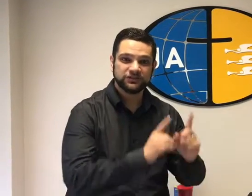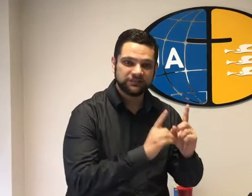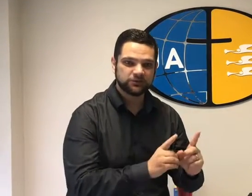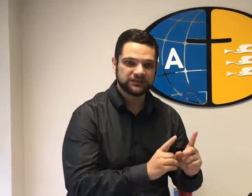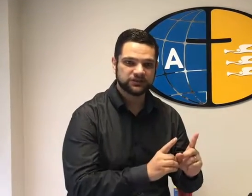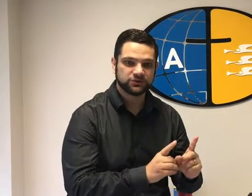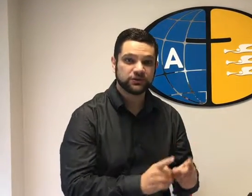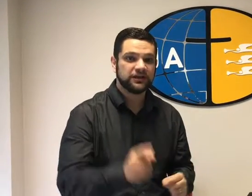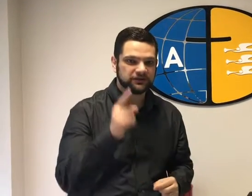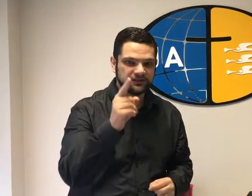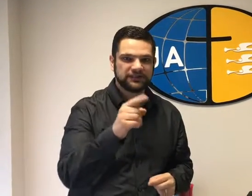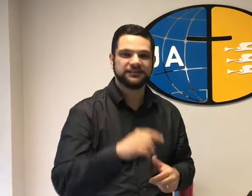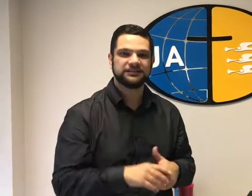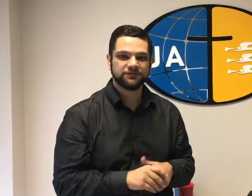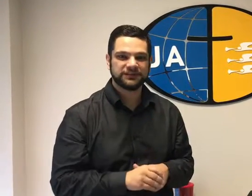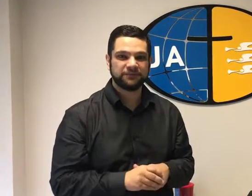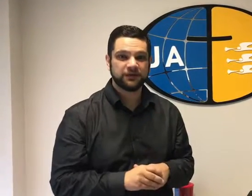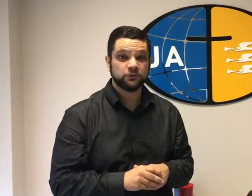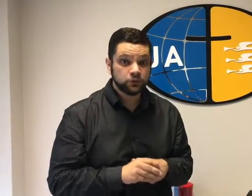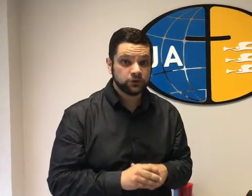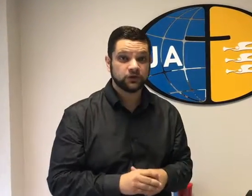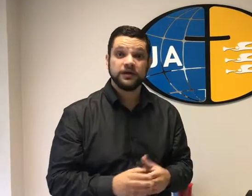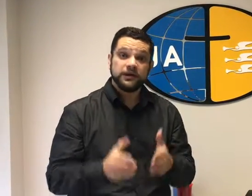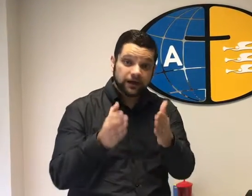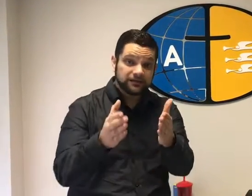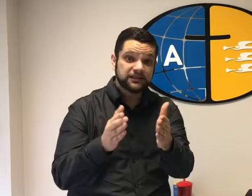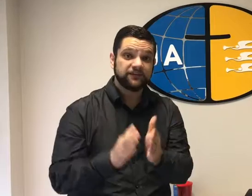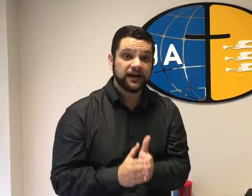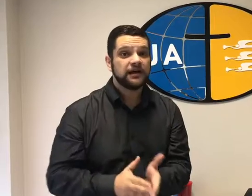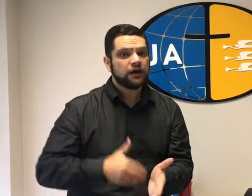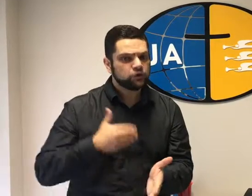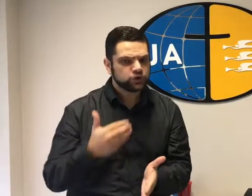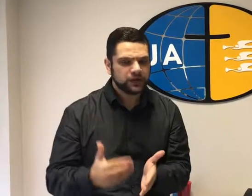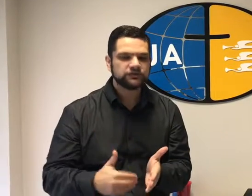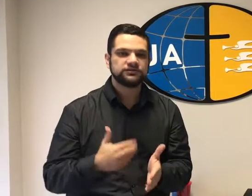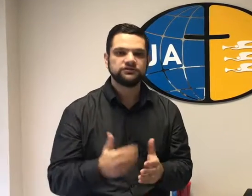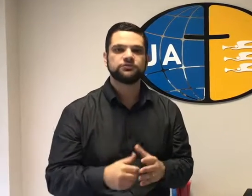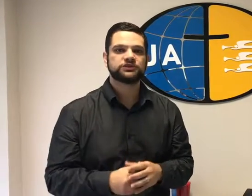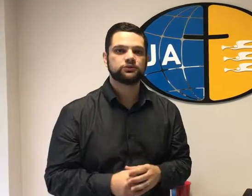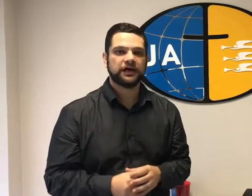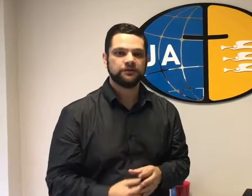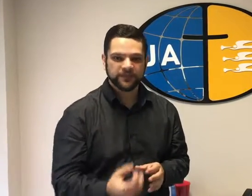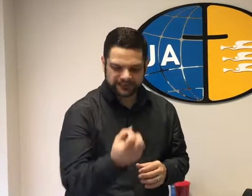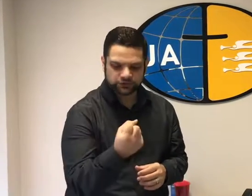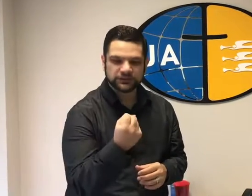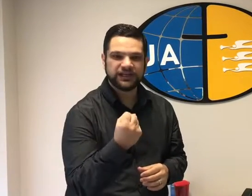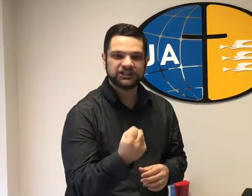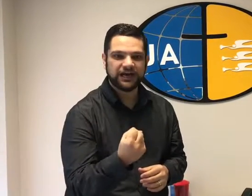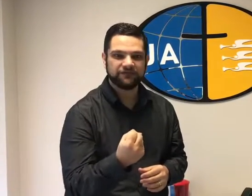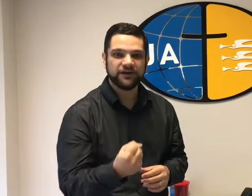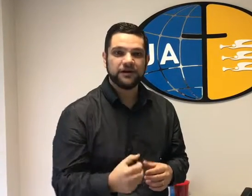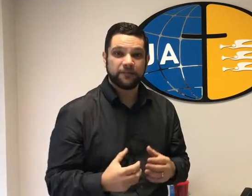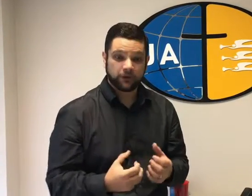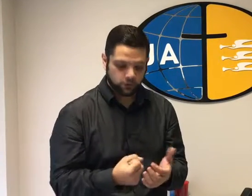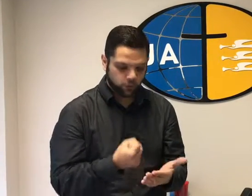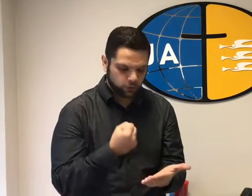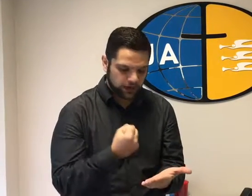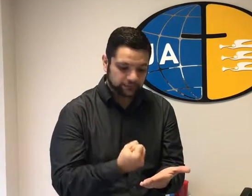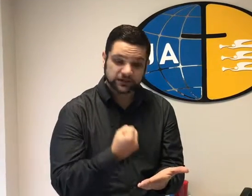estudamos sobre esse assunto. Eu tenho certeza que você aprendeu muito e eu quero desafiar a continuar estudando sobre o santuário. Essa doutrina é chave para colocarmos a